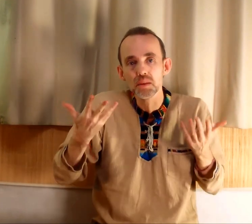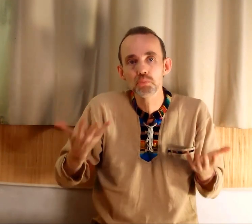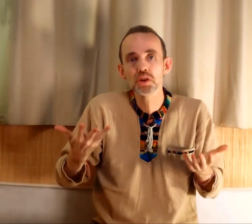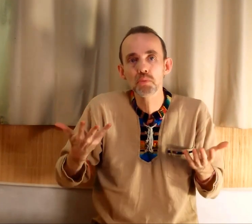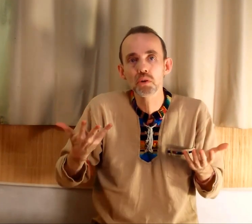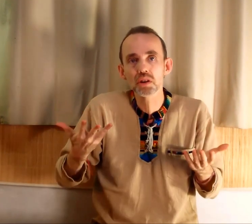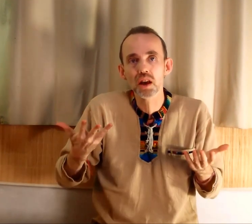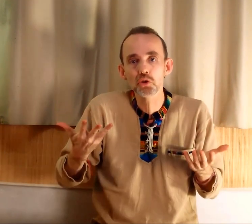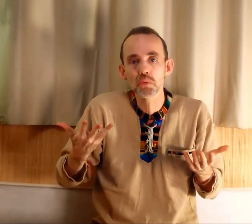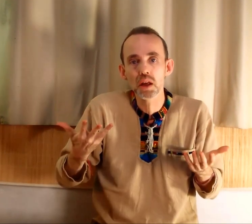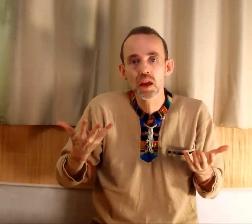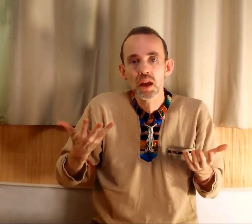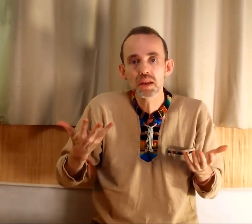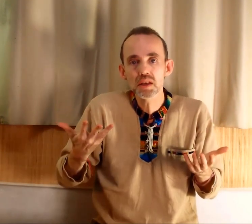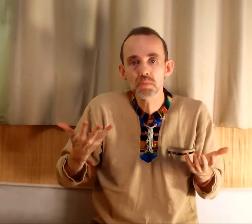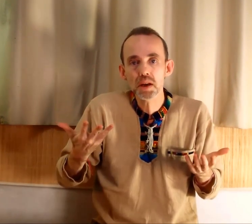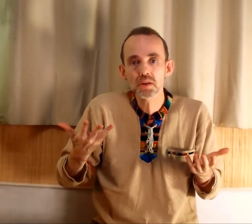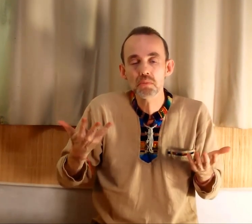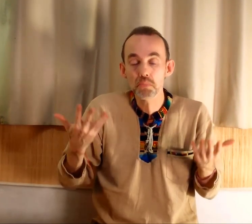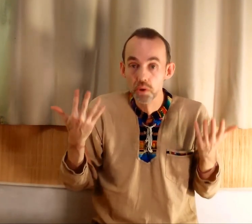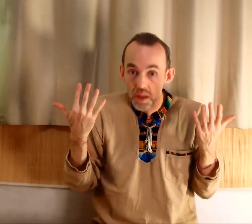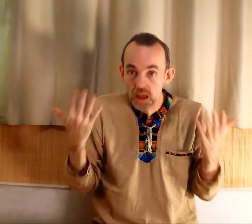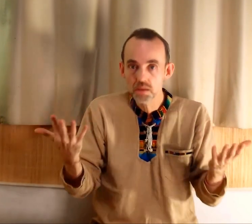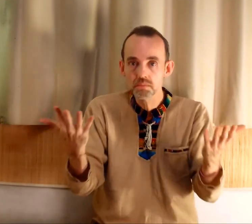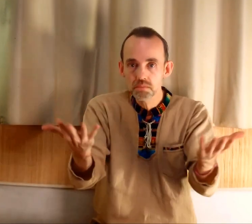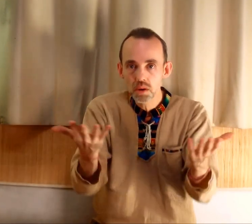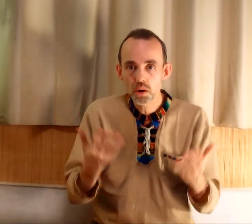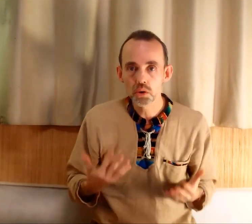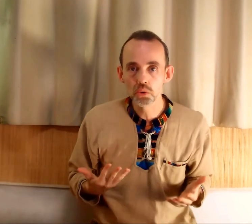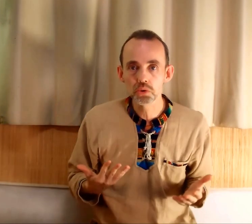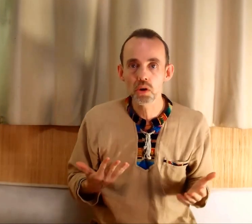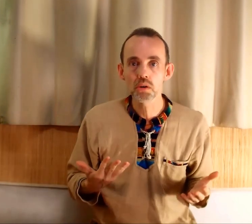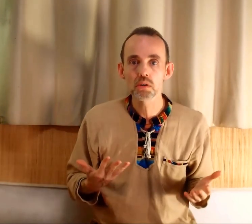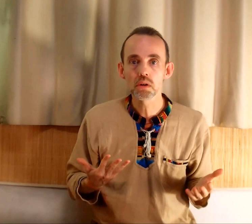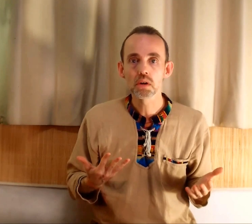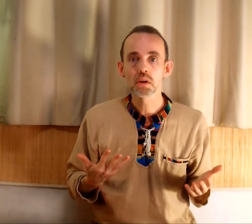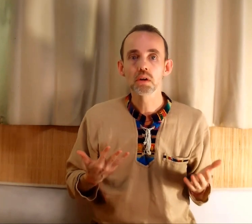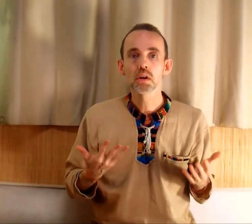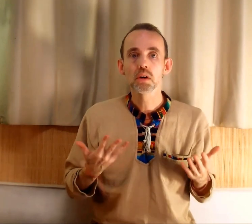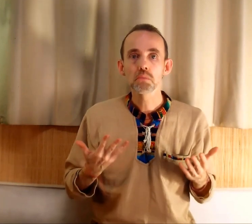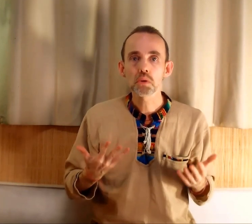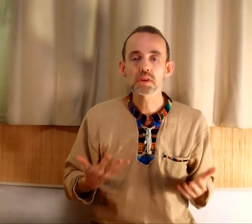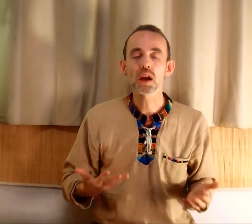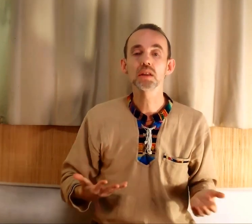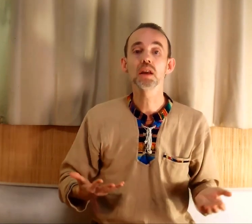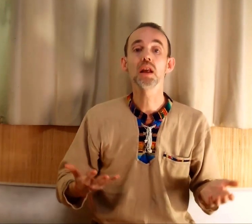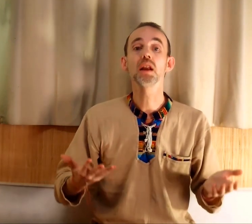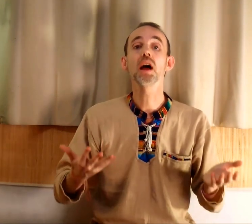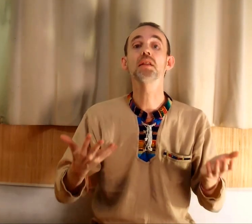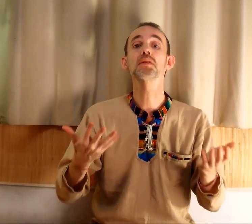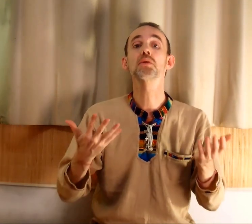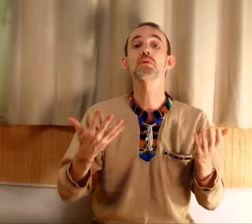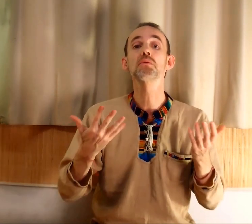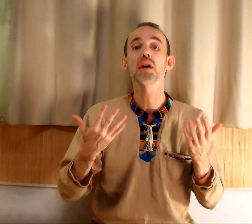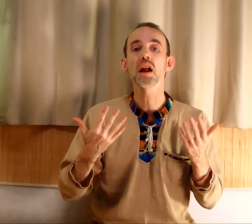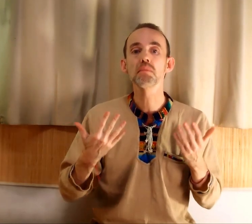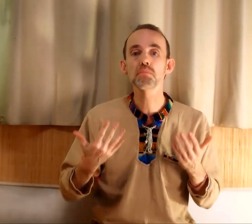épuisement qui est accumulé. Et si ces personnes prenaient le temps pour s'arrêter et là, d'un seul coup, elles